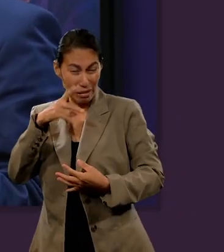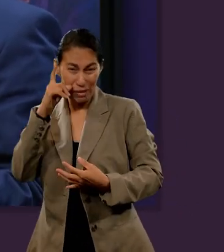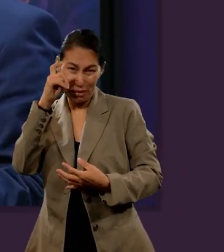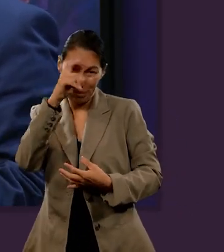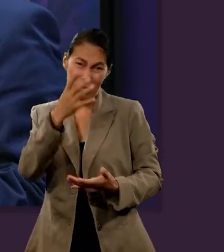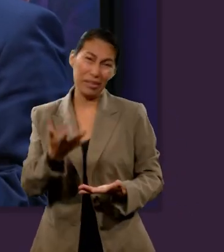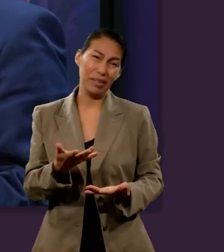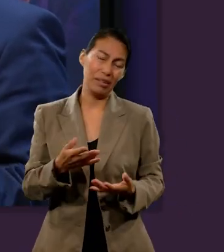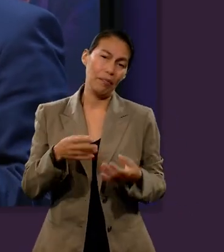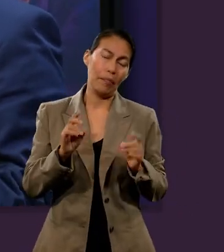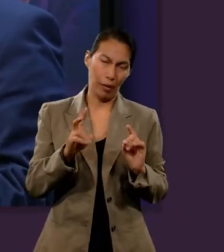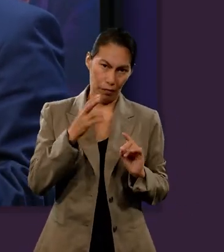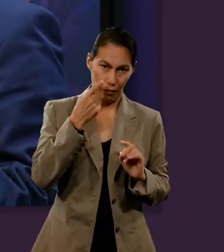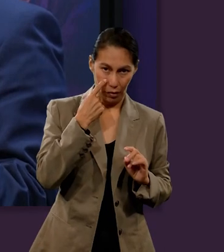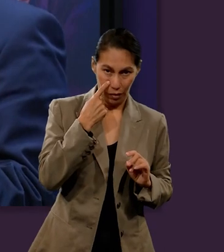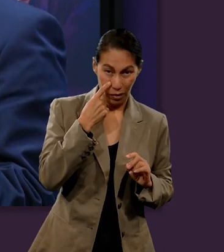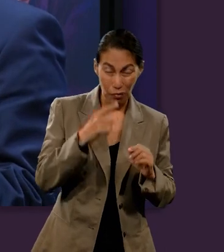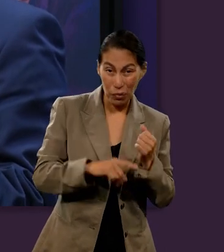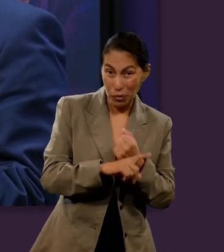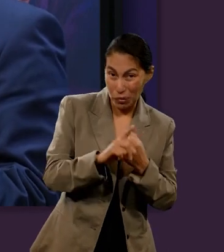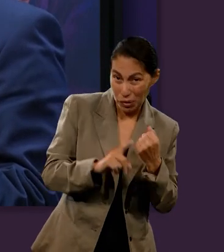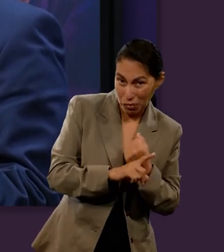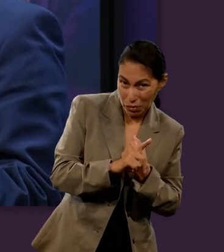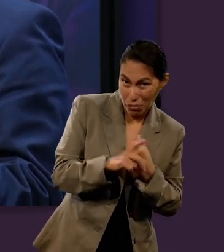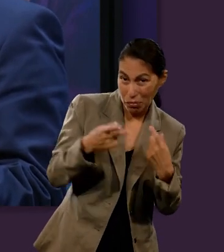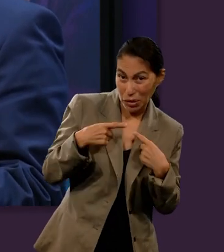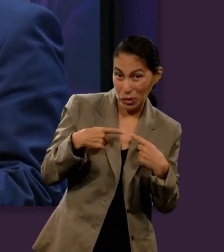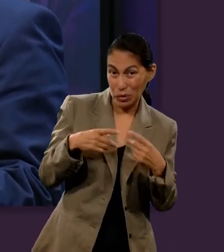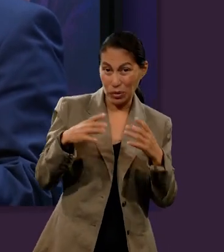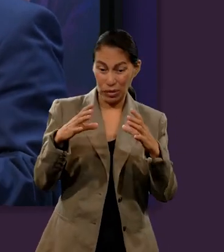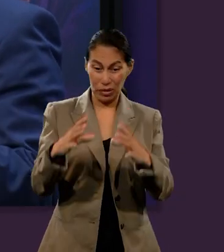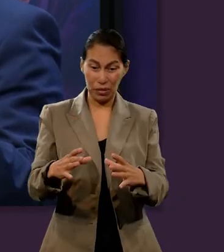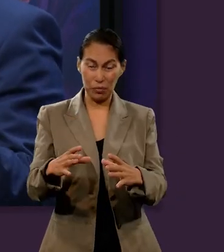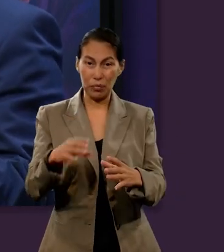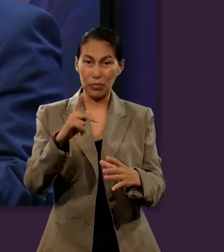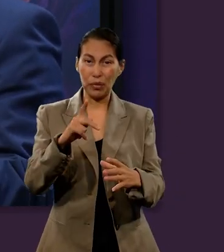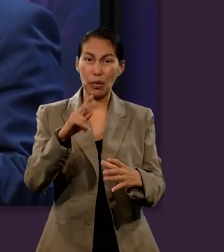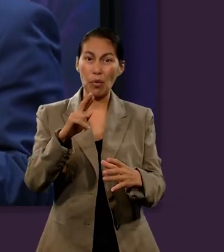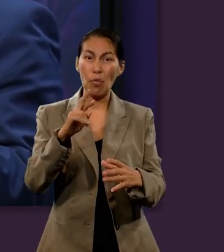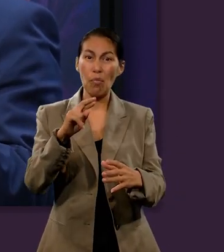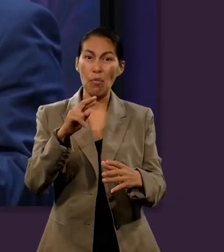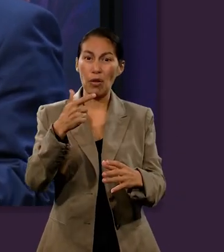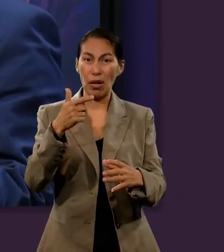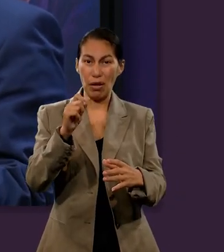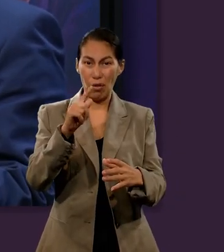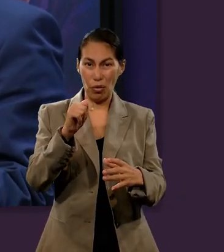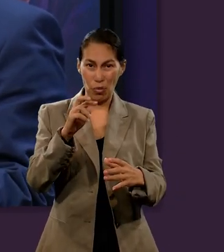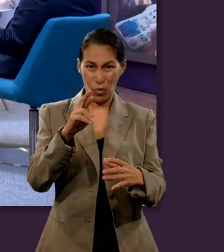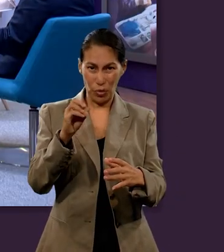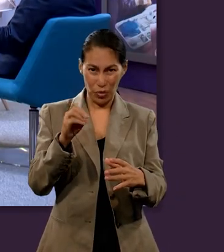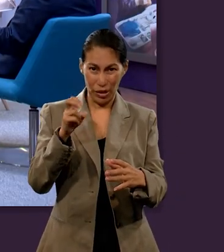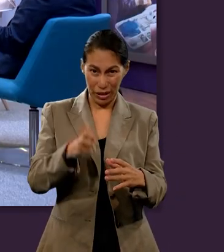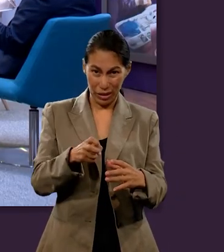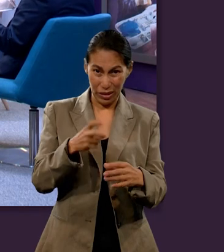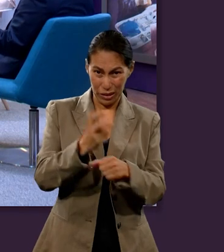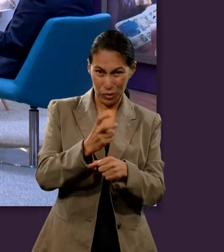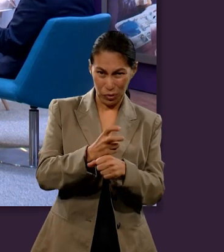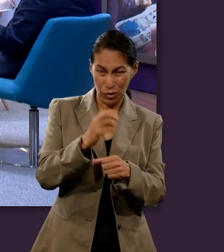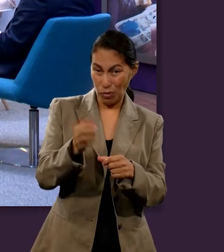sí es un poco problemática la respuesta es en cuanto a los que estarían en purgatorio, que tendrían una segunda